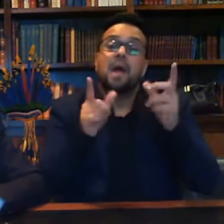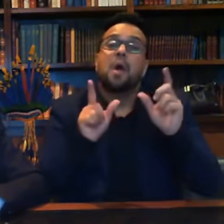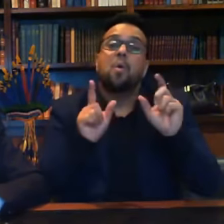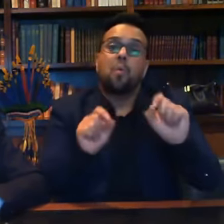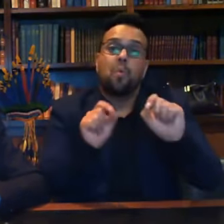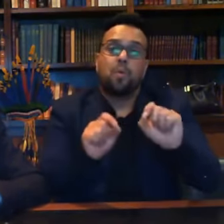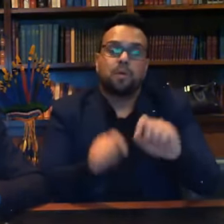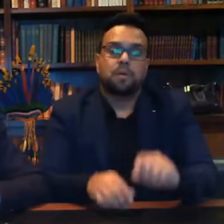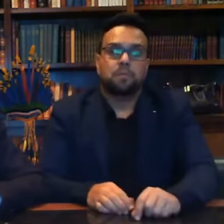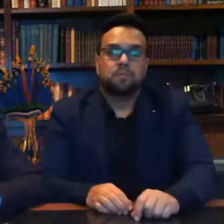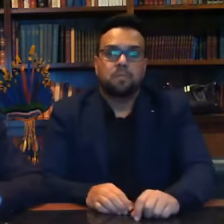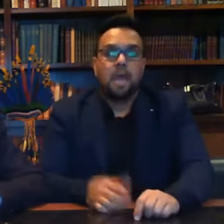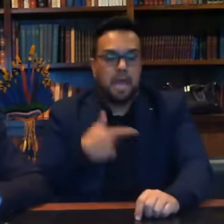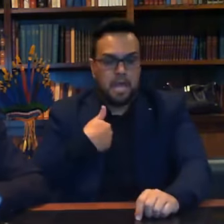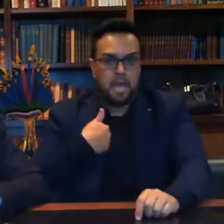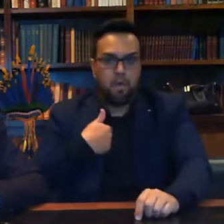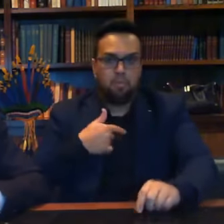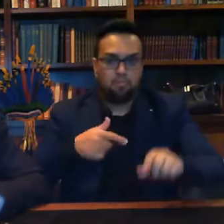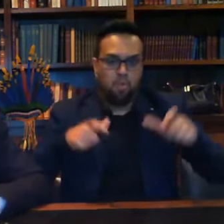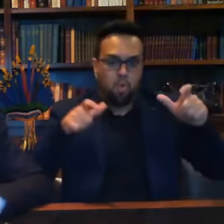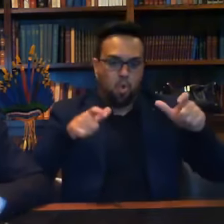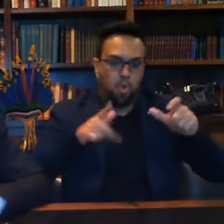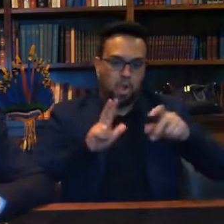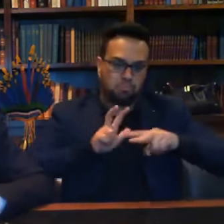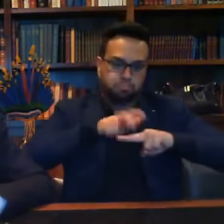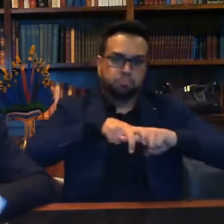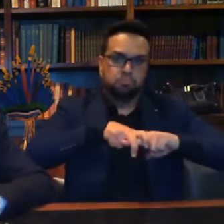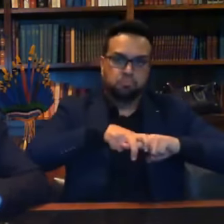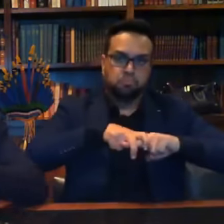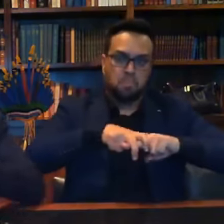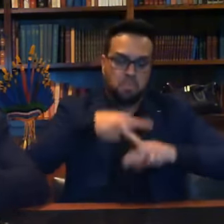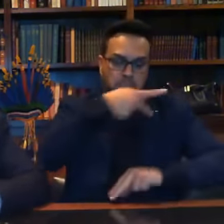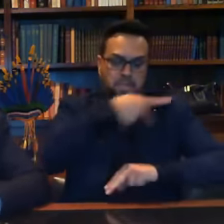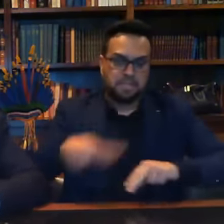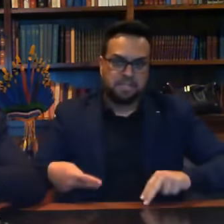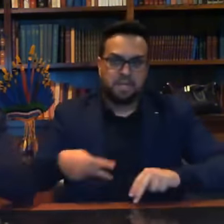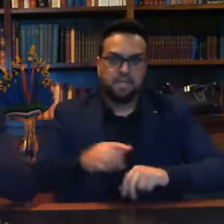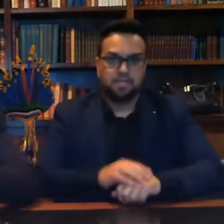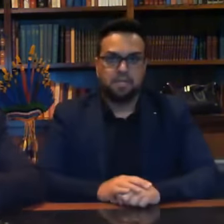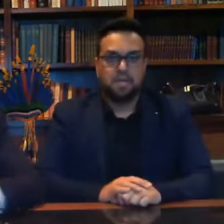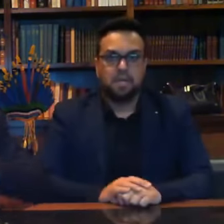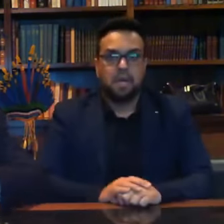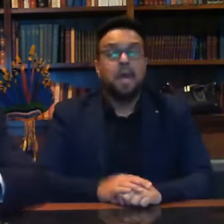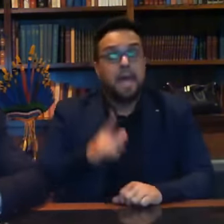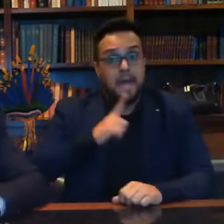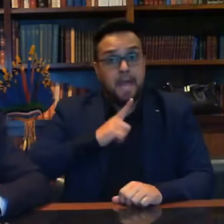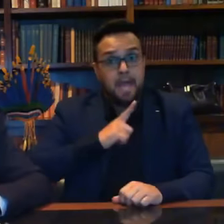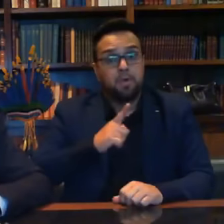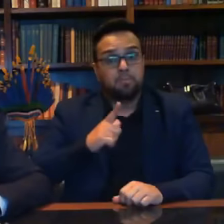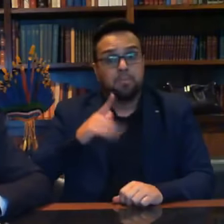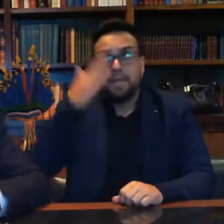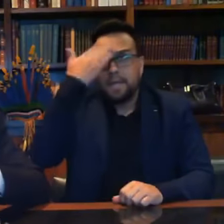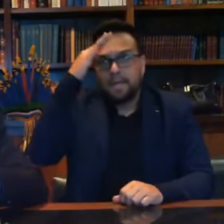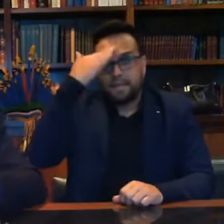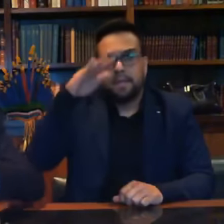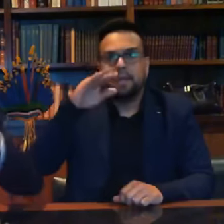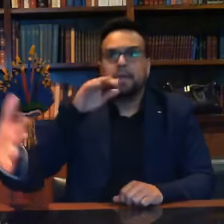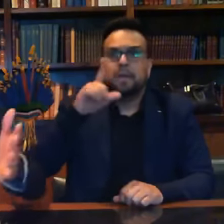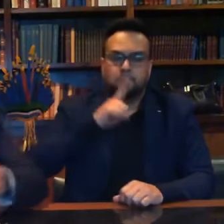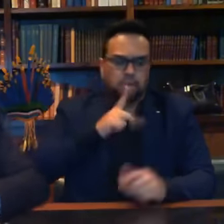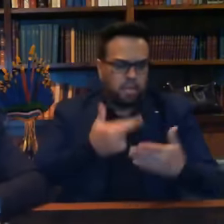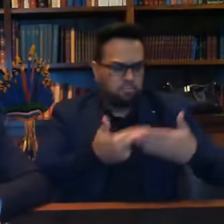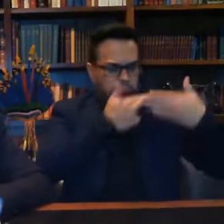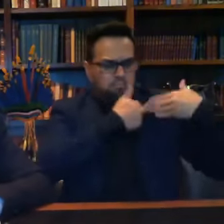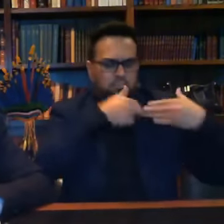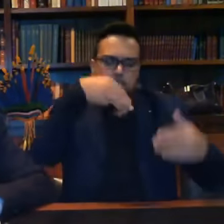essa minha cadeira realmente tem kriptonita, mas eu tenho uma missão, uma missão de Deus, entenda dessa maneira. Quem não quiser entender,